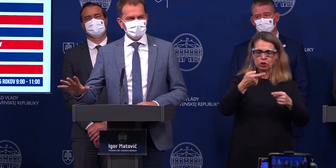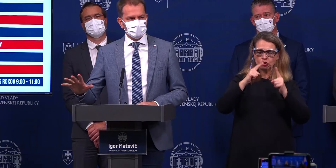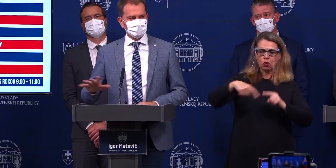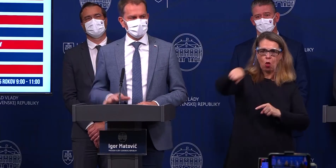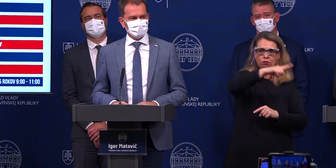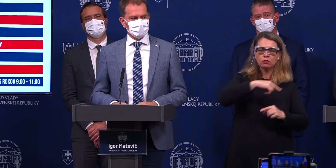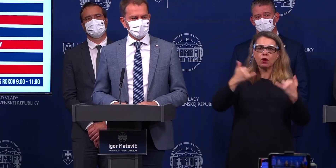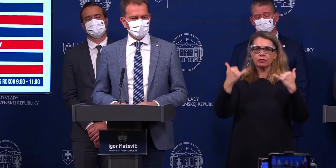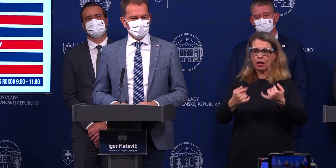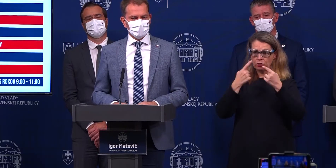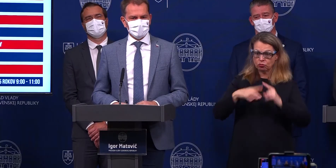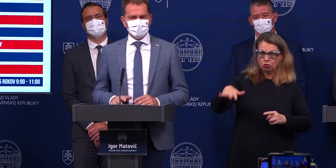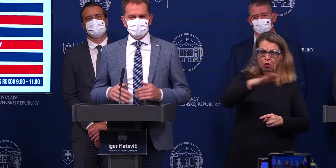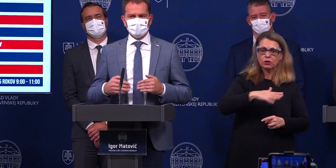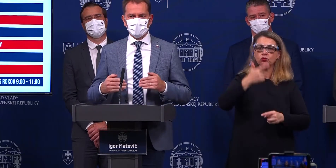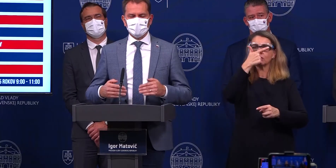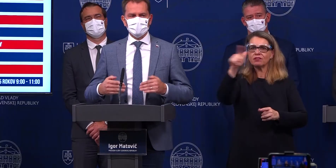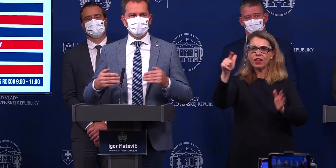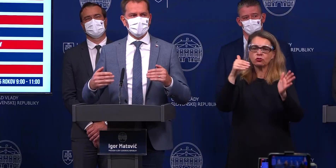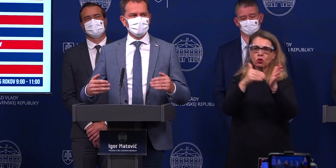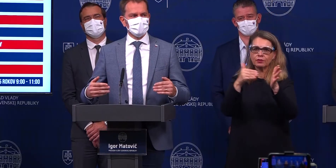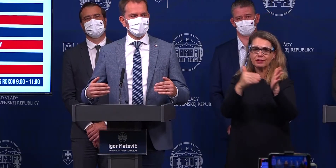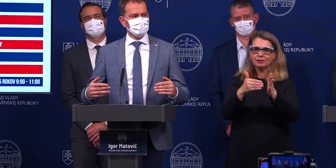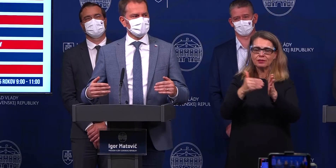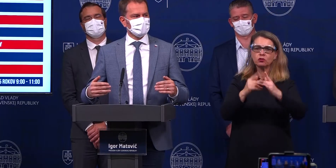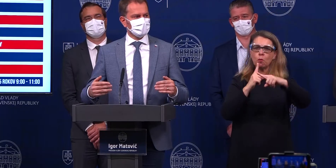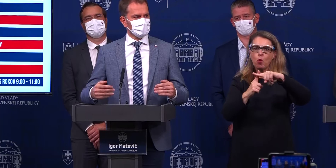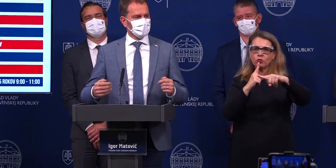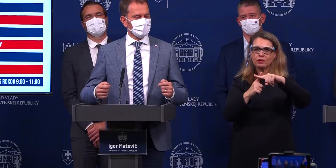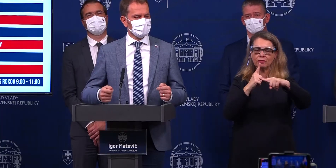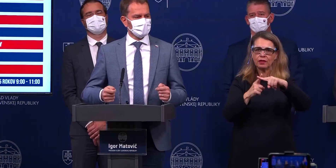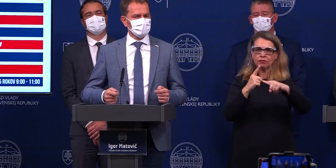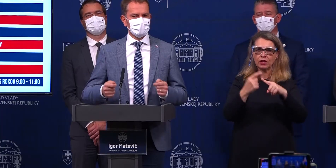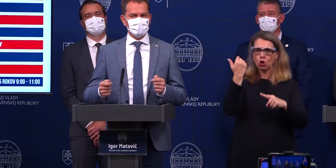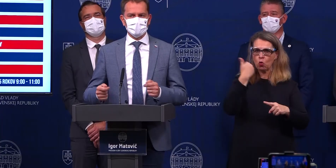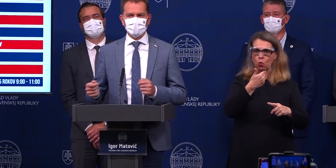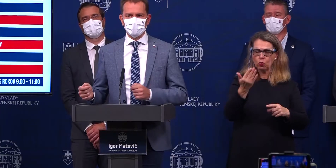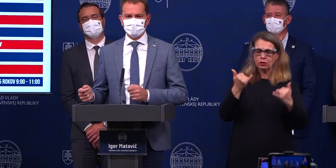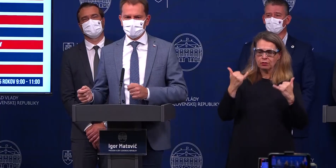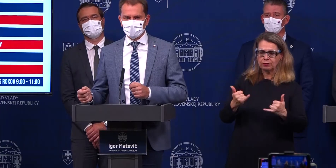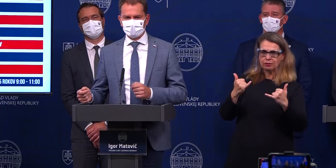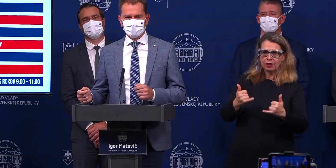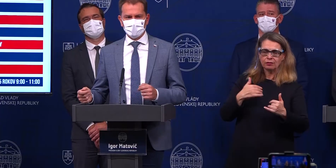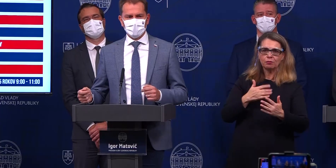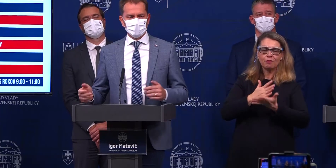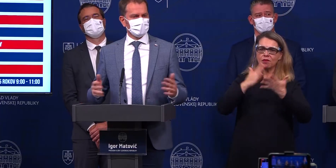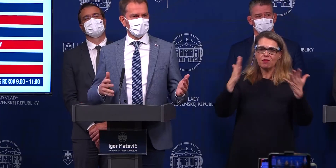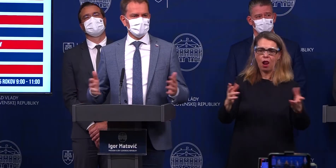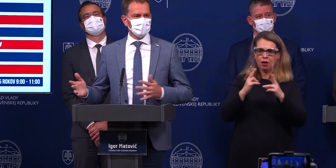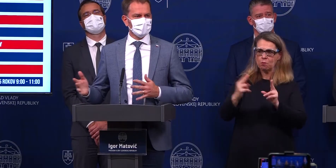200 tisíc ľudí. Čiže 200 krát väčšiu pravdepodobnosť dnes máme na Slovensku, že stretneme pozitívneho.